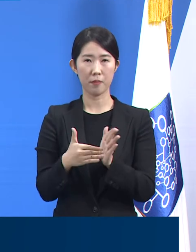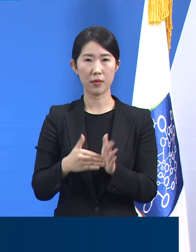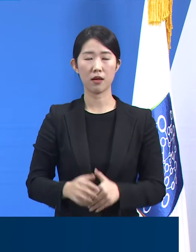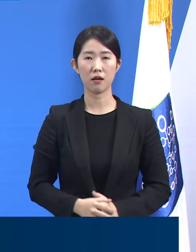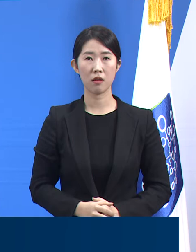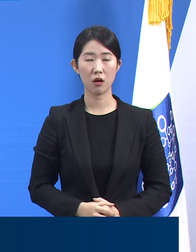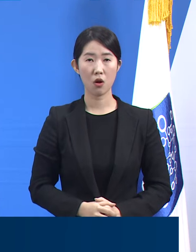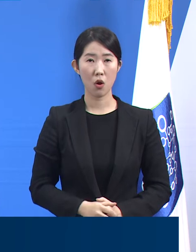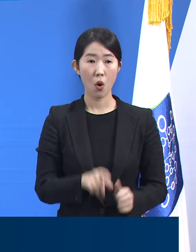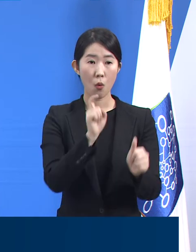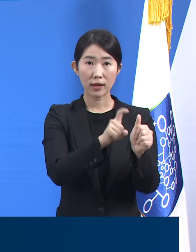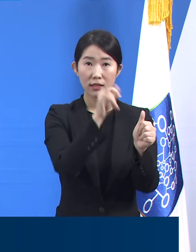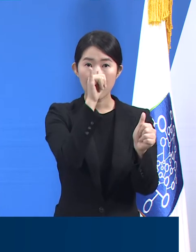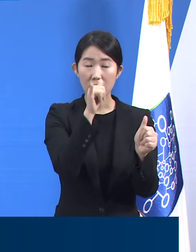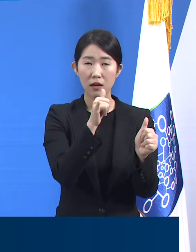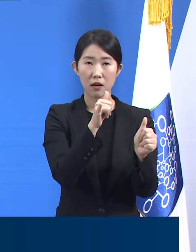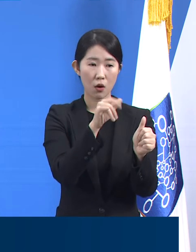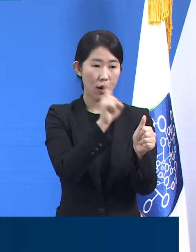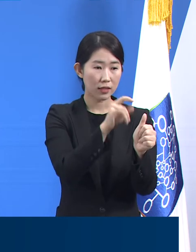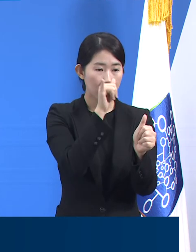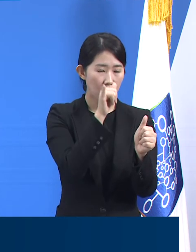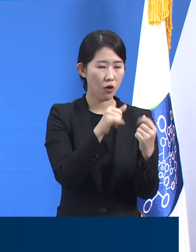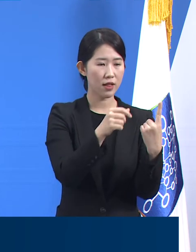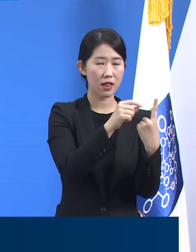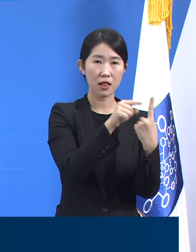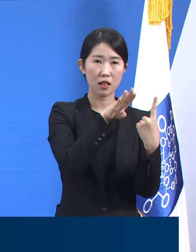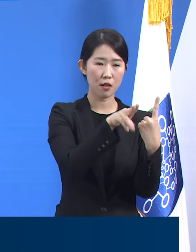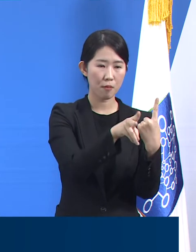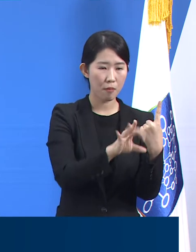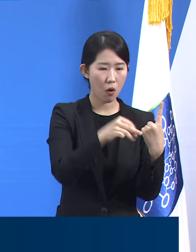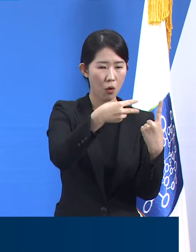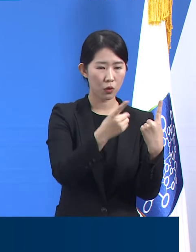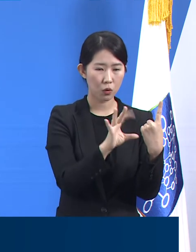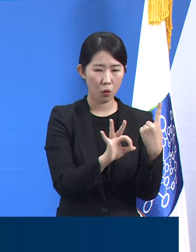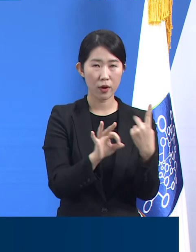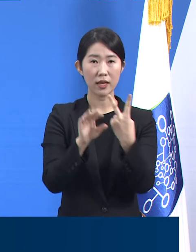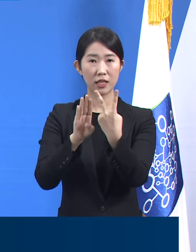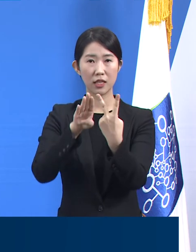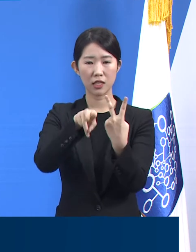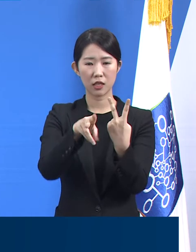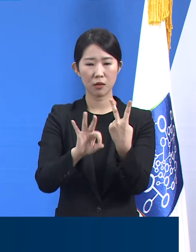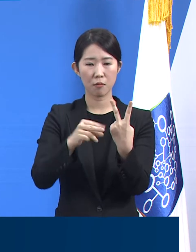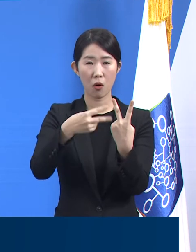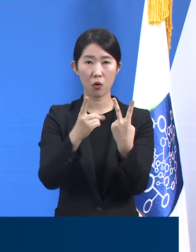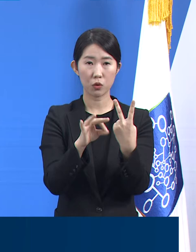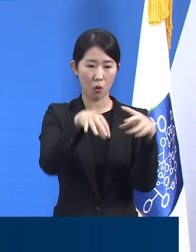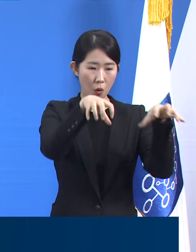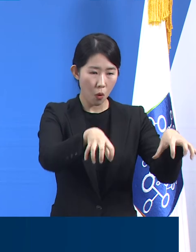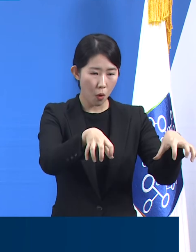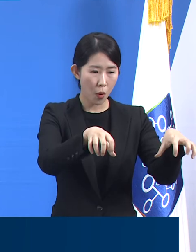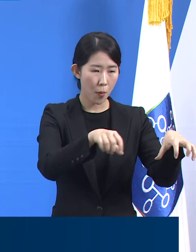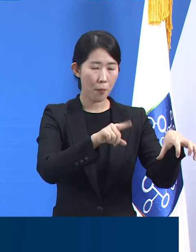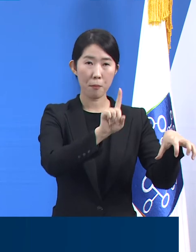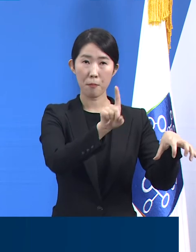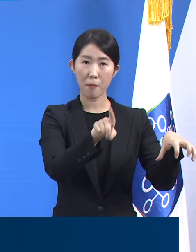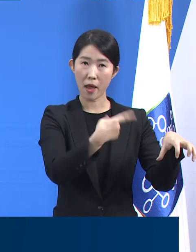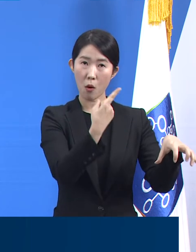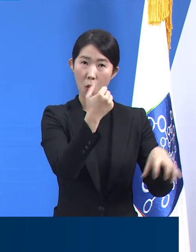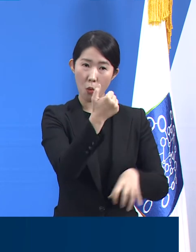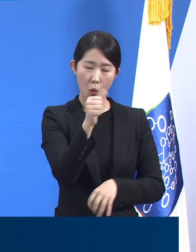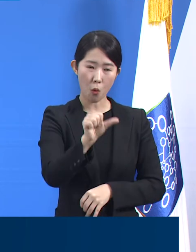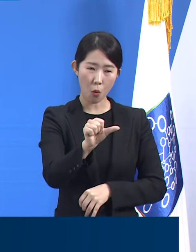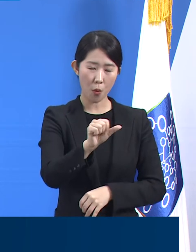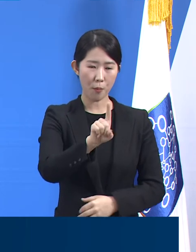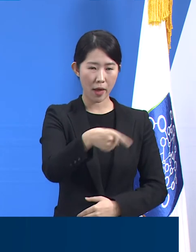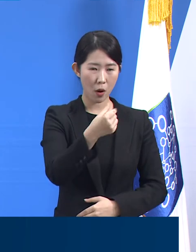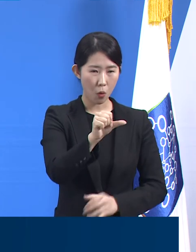확진자가 발생한 1병동과 2병동에 격리되어 있던 접촉자 105명 중 49명은